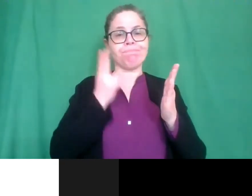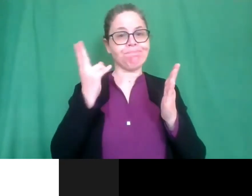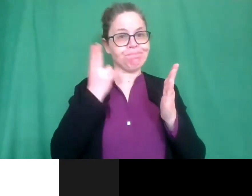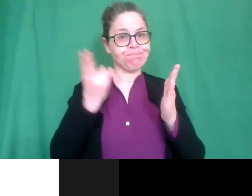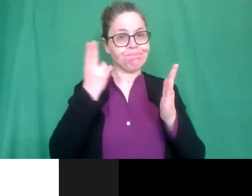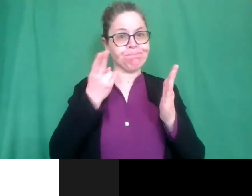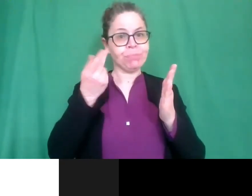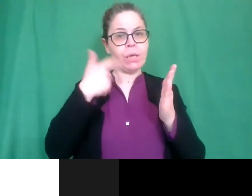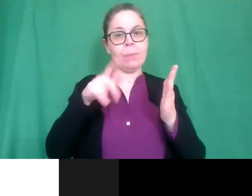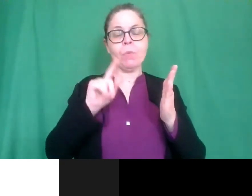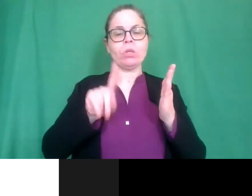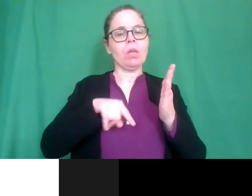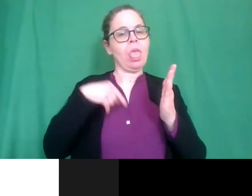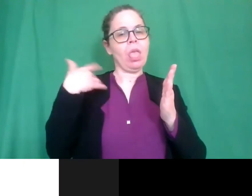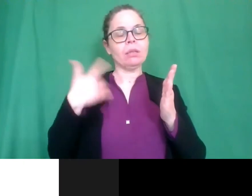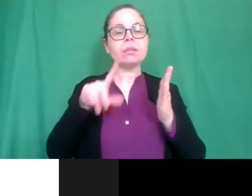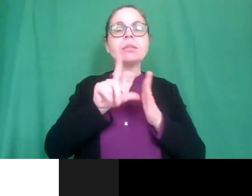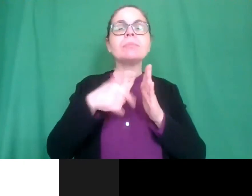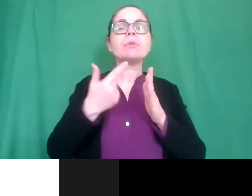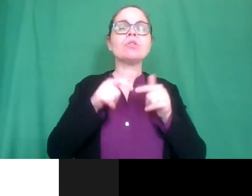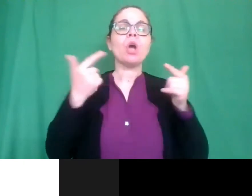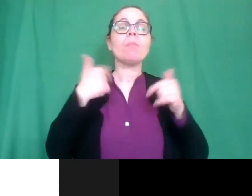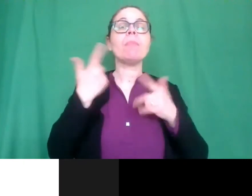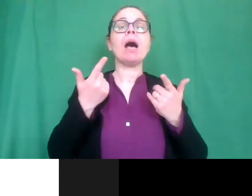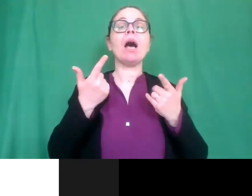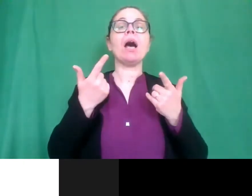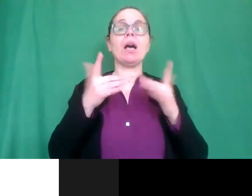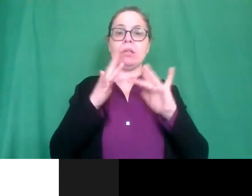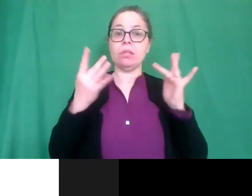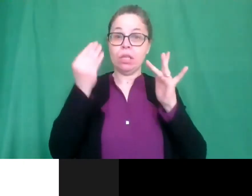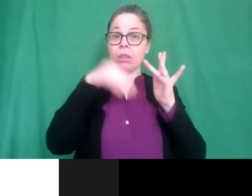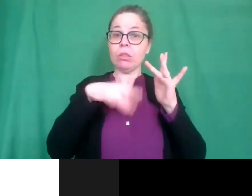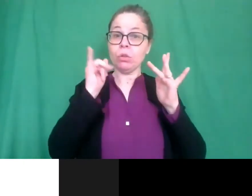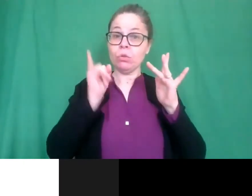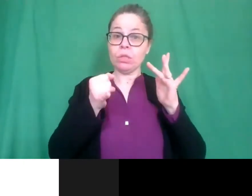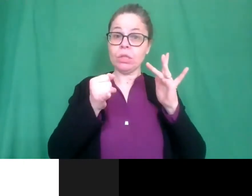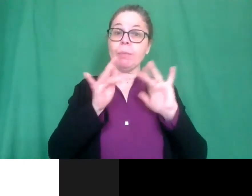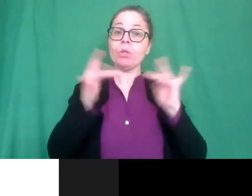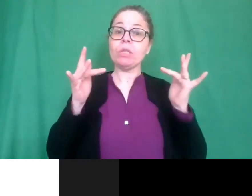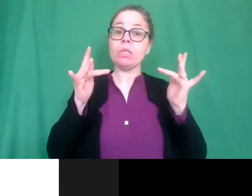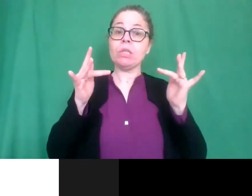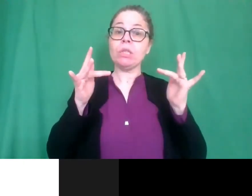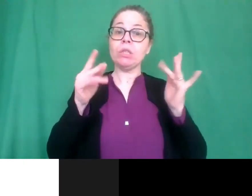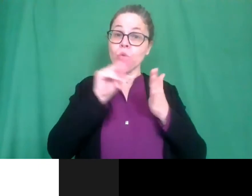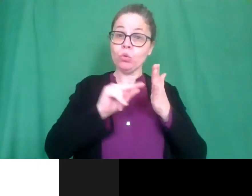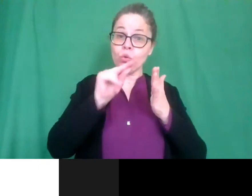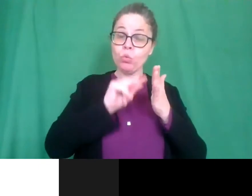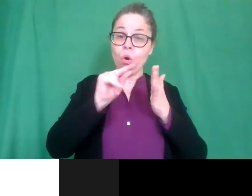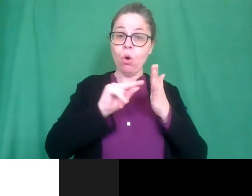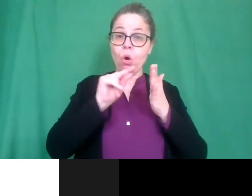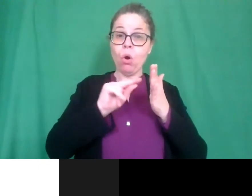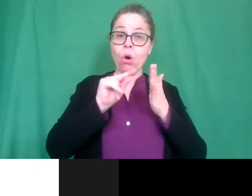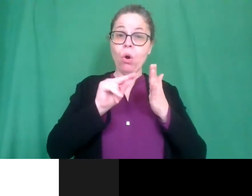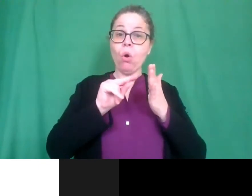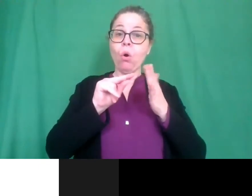sono sarebbero troppe quindi le pubblicheremo sul nostro sito accanto ad ogni